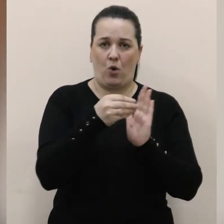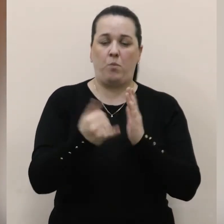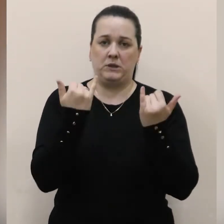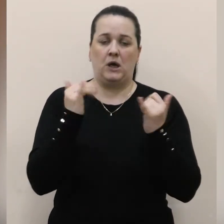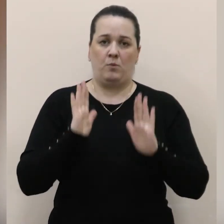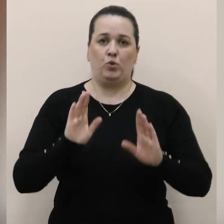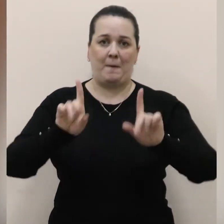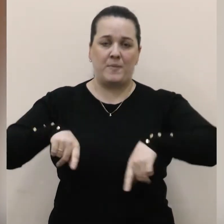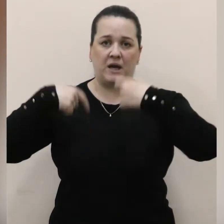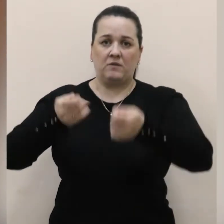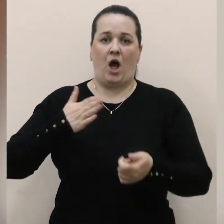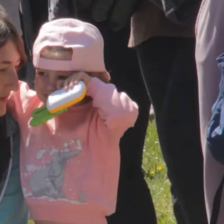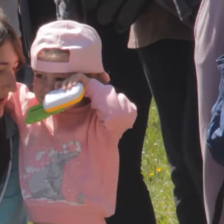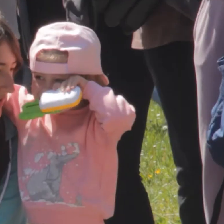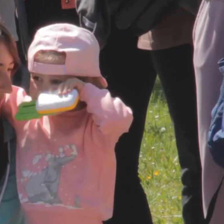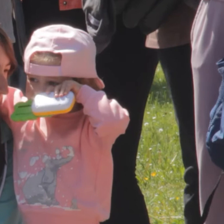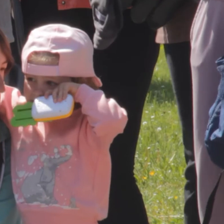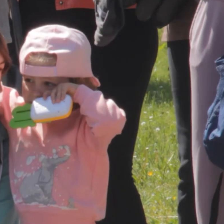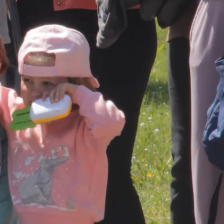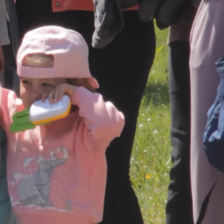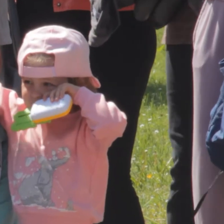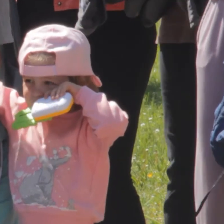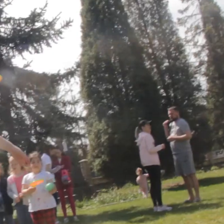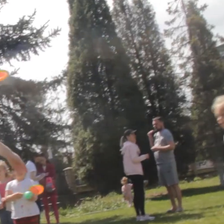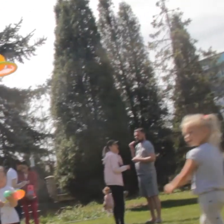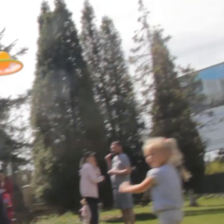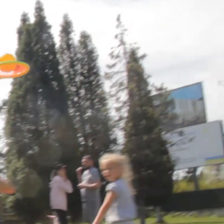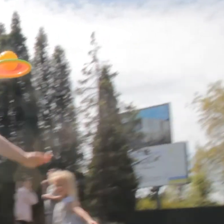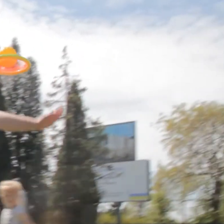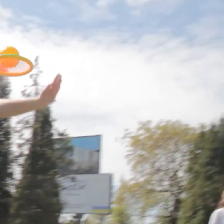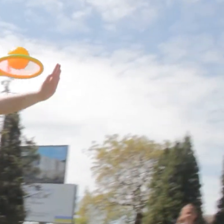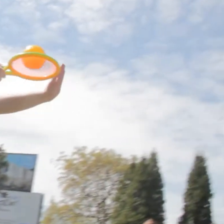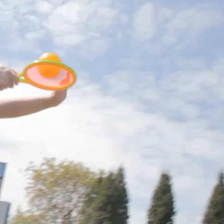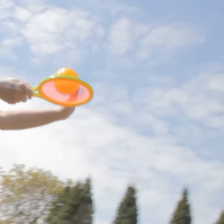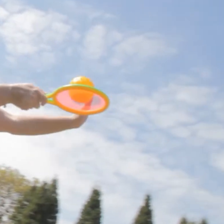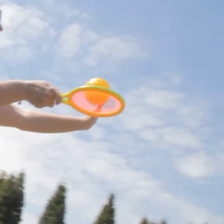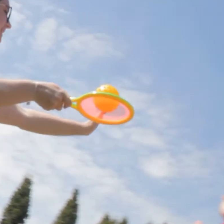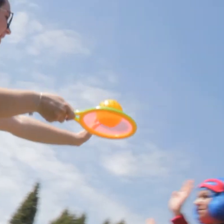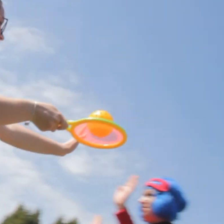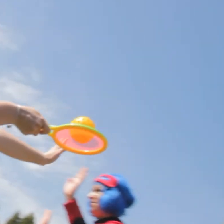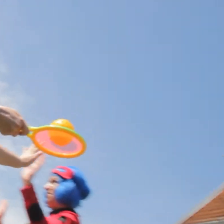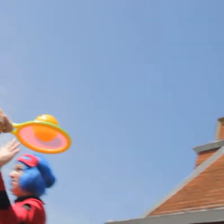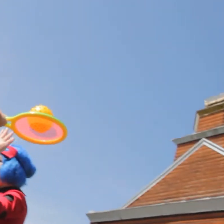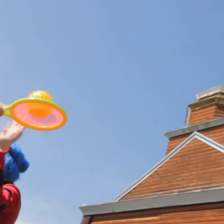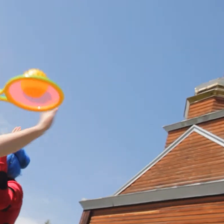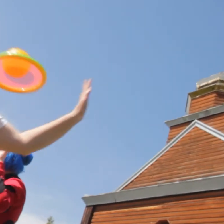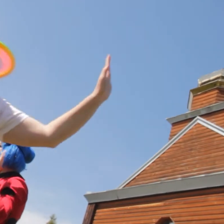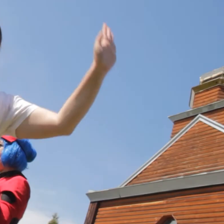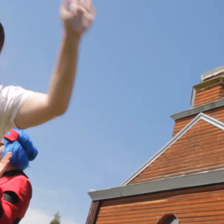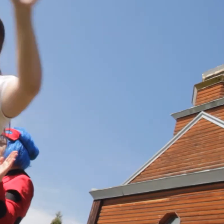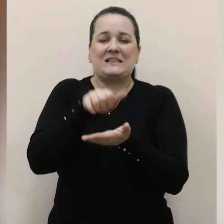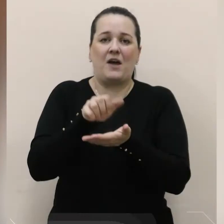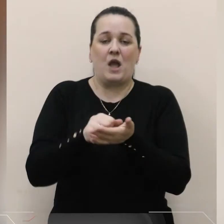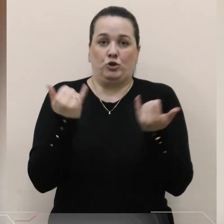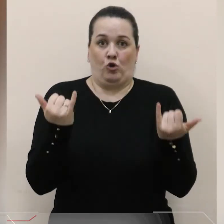передавати нашим військовим. У громаді продовжують діяти ряд ініціатив як для дітей, так і для дорослих.